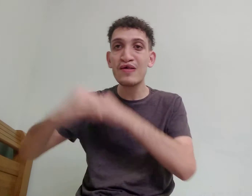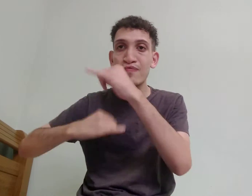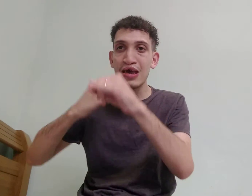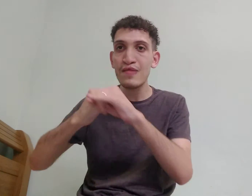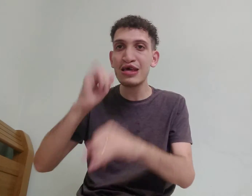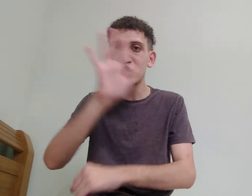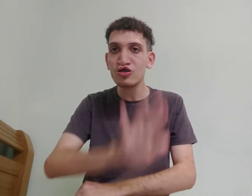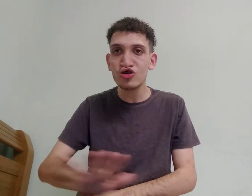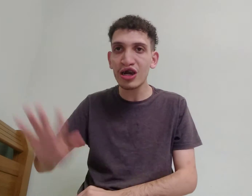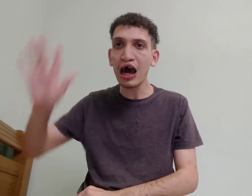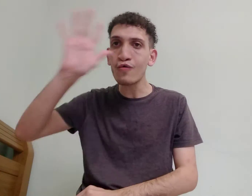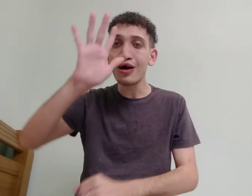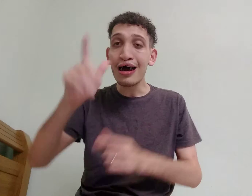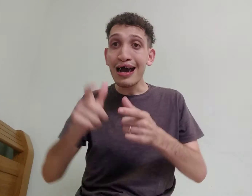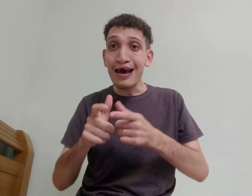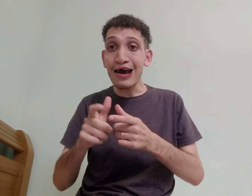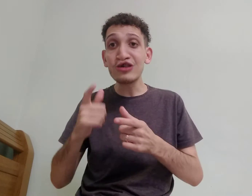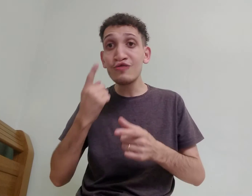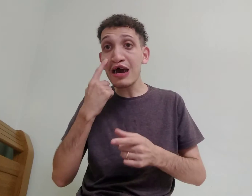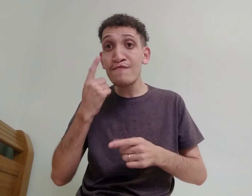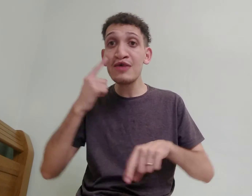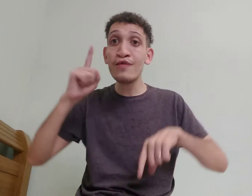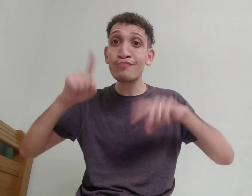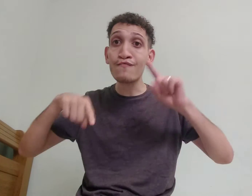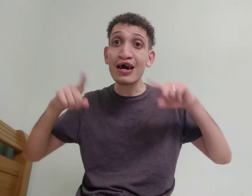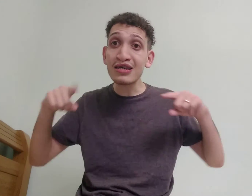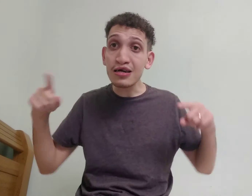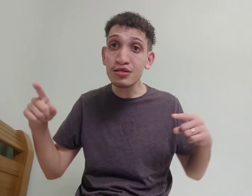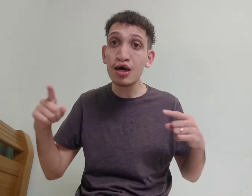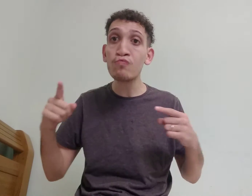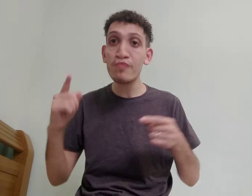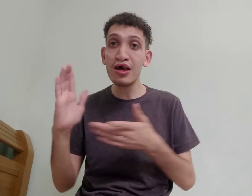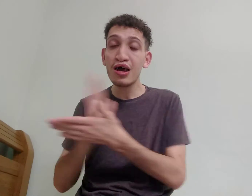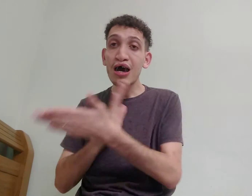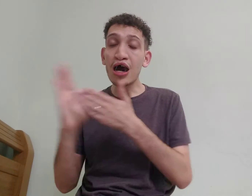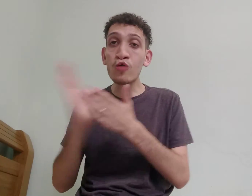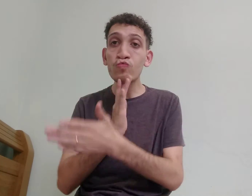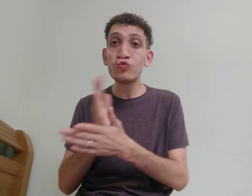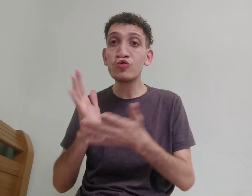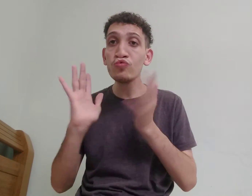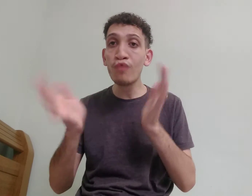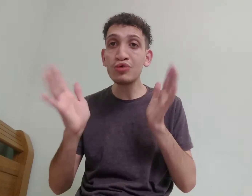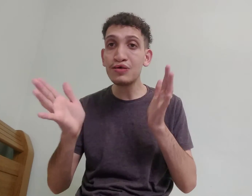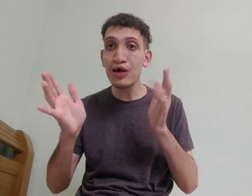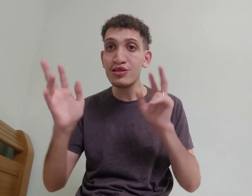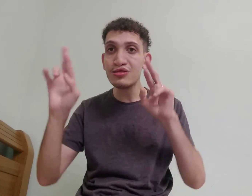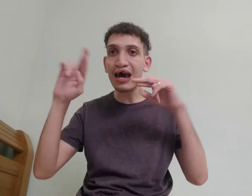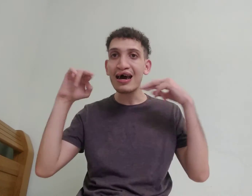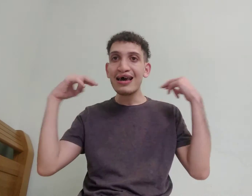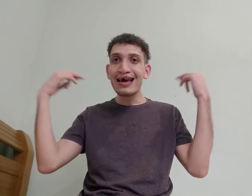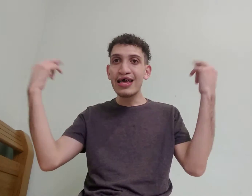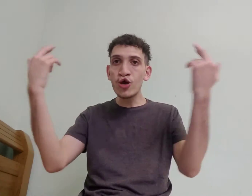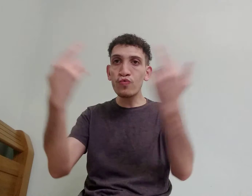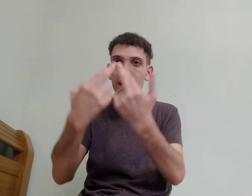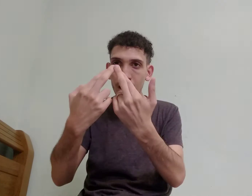internet, em geral, a gente vai ver que tem uma variação, né? Alguns vão sinalizar reunião,